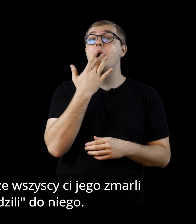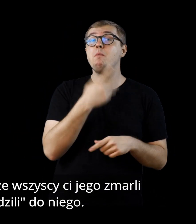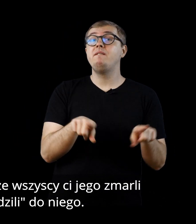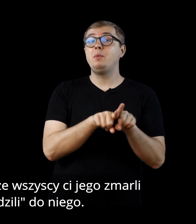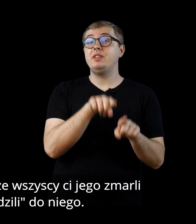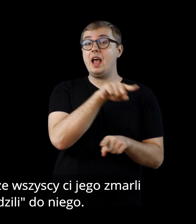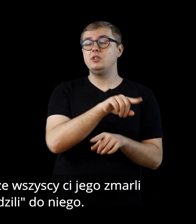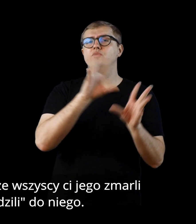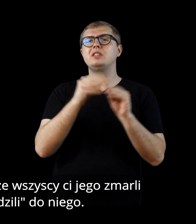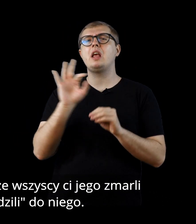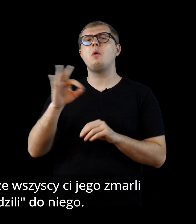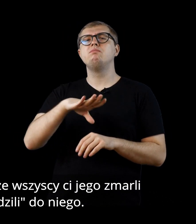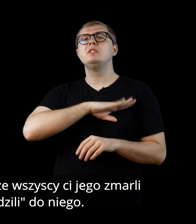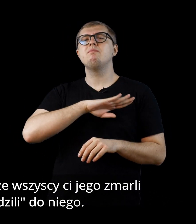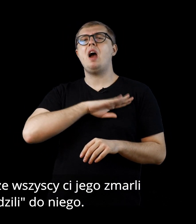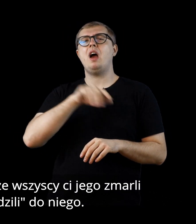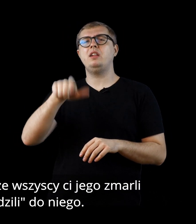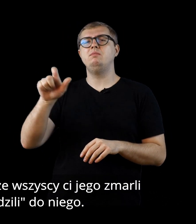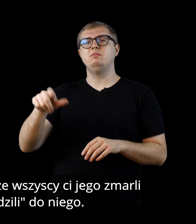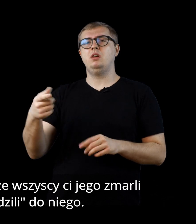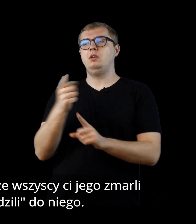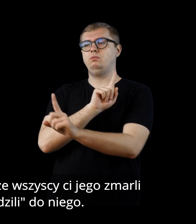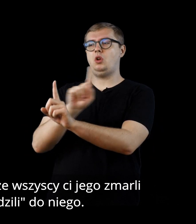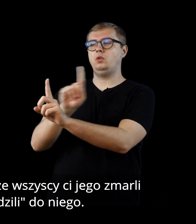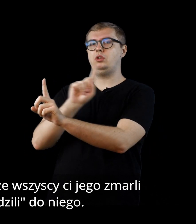Wajda mówił też, że wszyscy ci jego zmarli, przychodzili do niego.